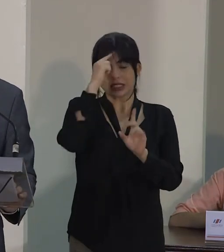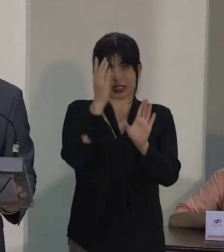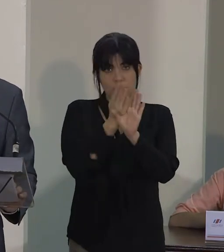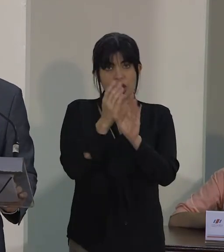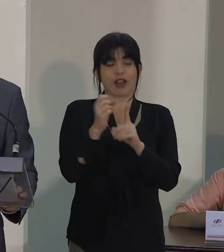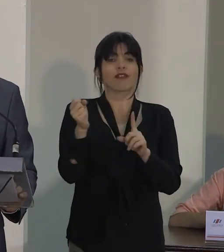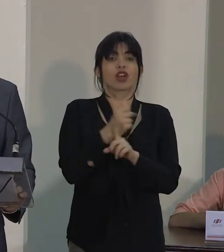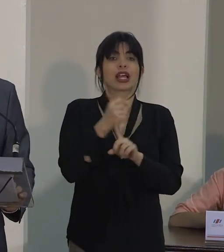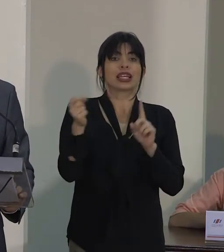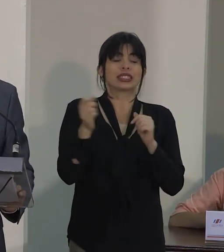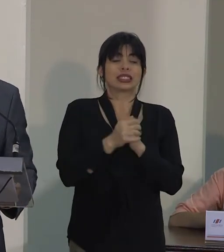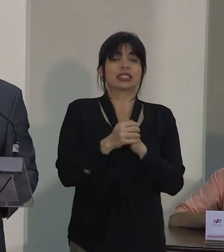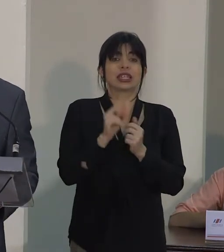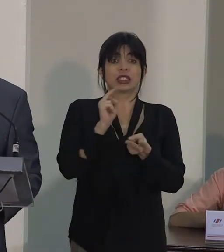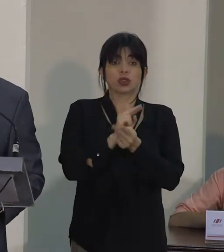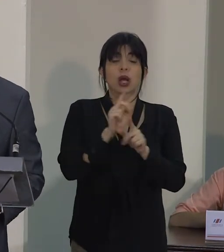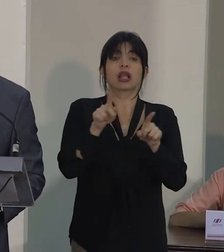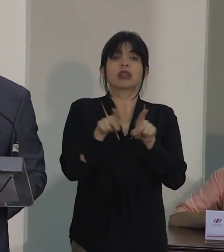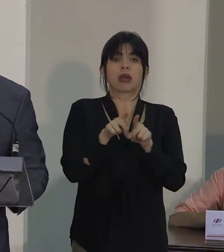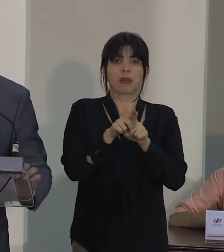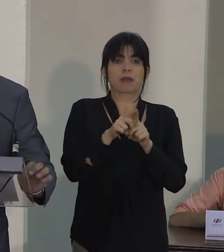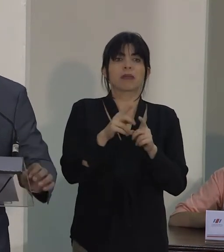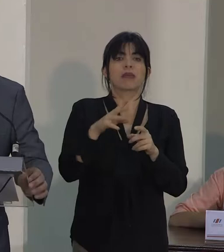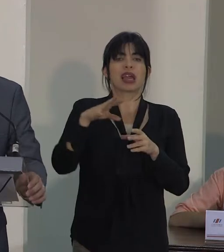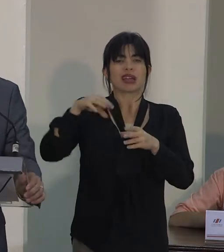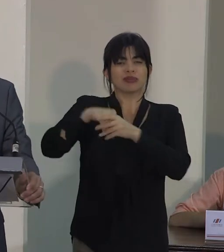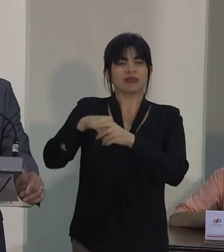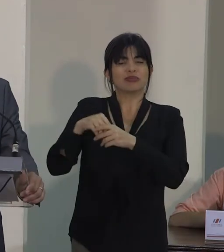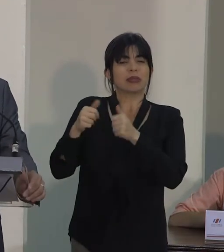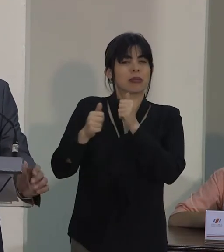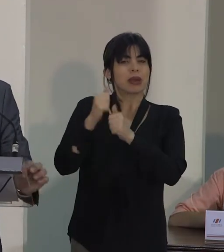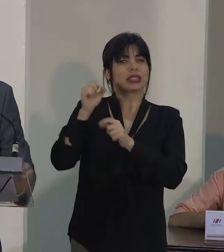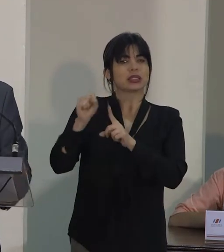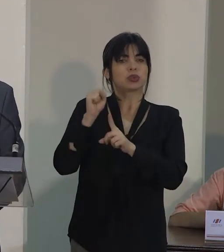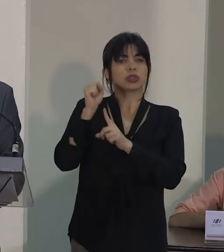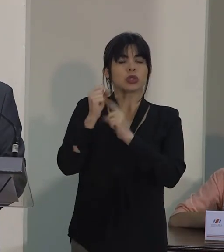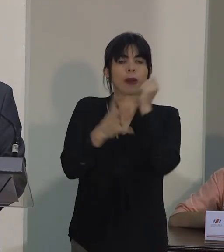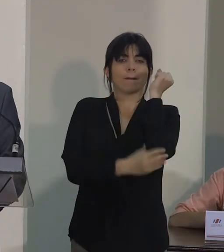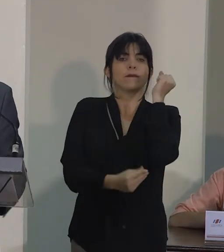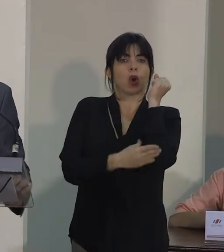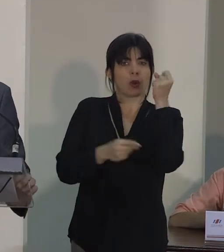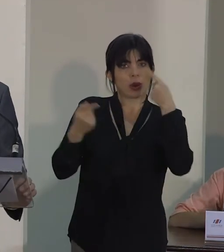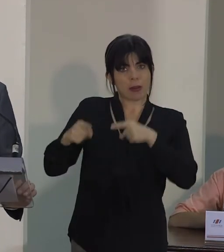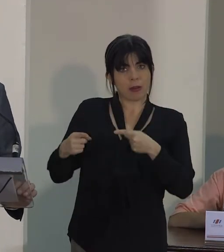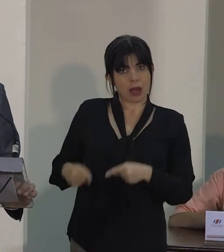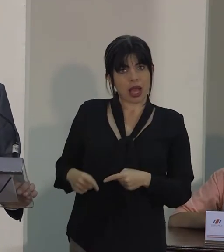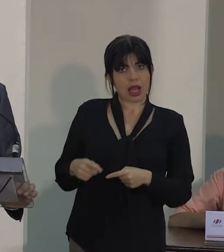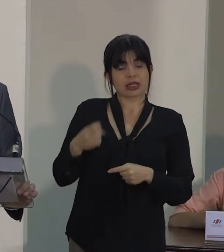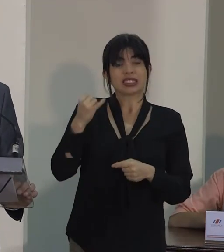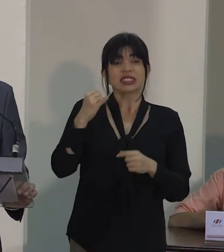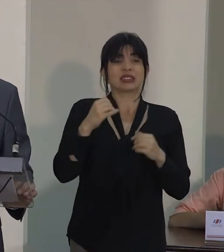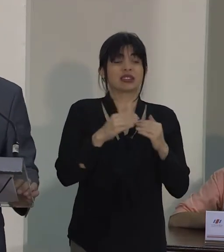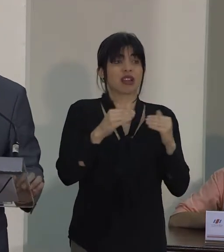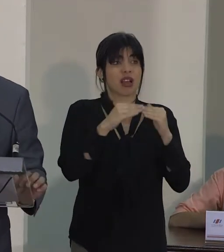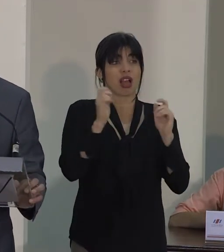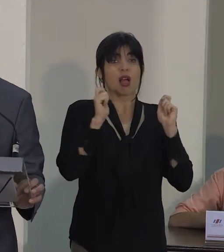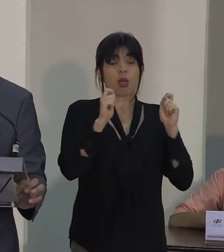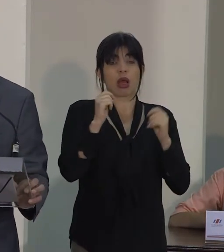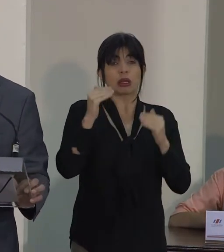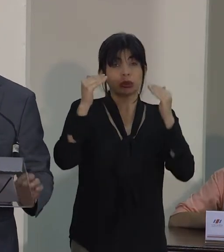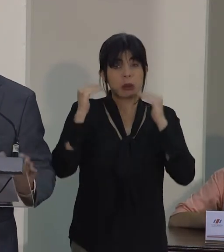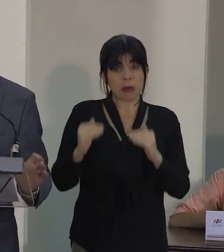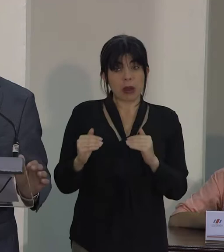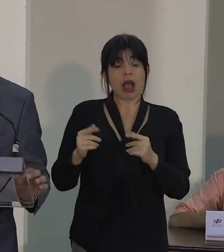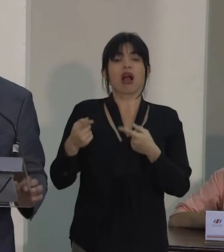la sexual, usualmente exacerbadas en circunstancias de pobreza y limitados niveles de educación en los hogares.